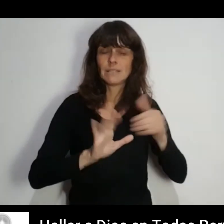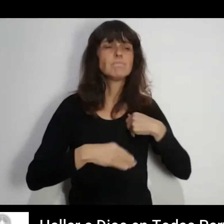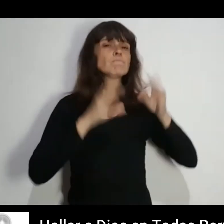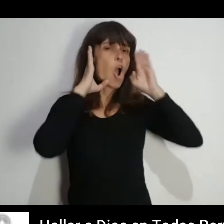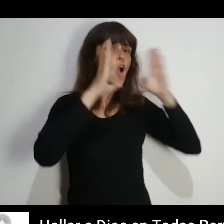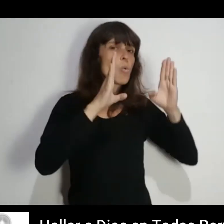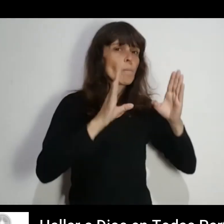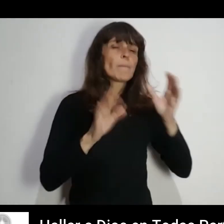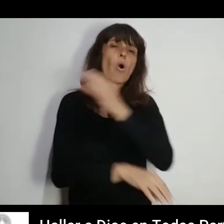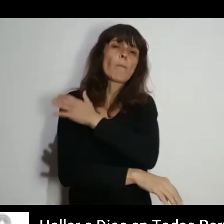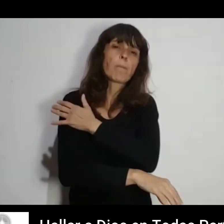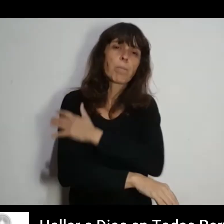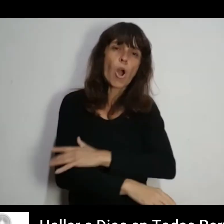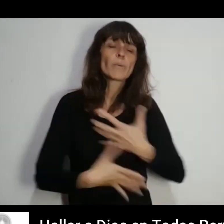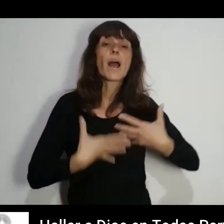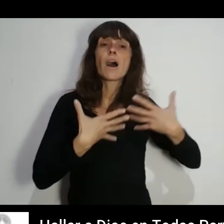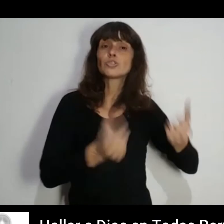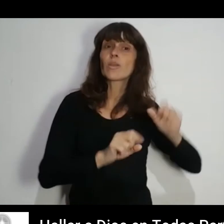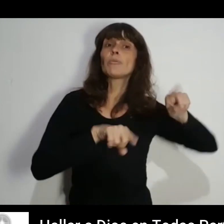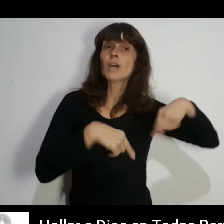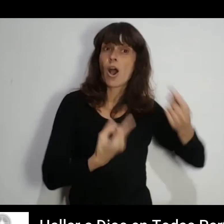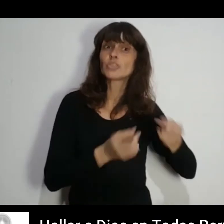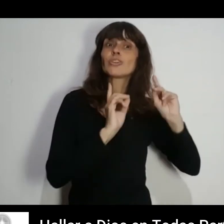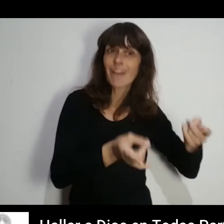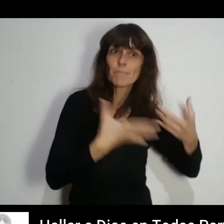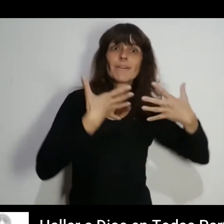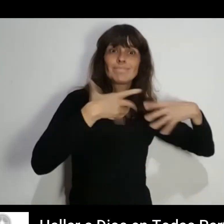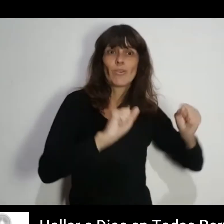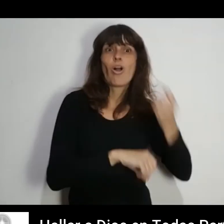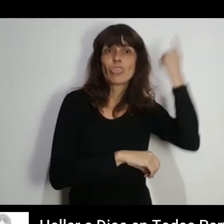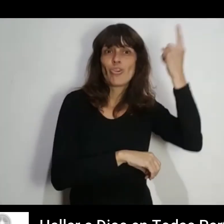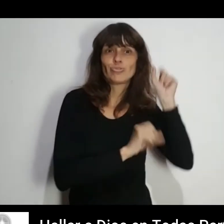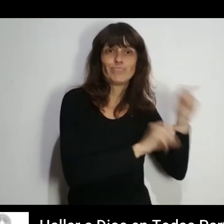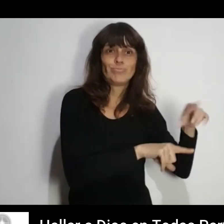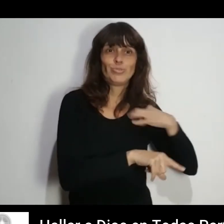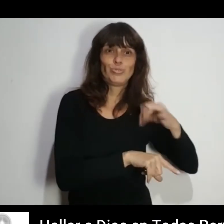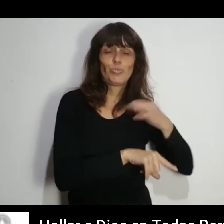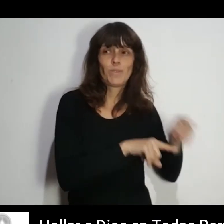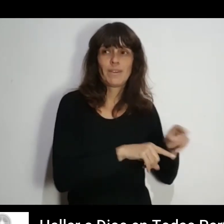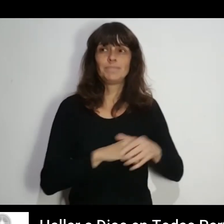Así Nos ocupamos de los pobres Y ayudamos a otros A encontrar a Dios en su vida